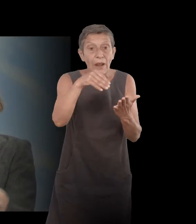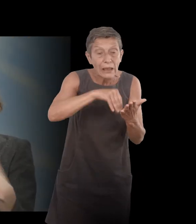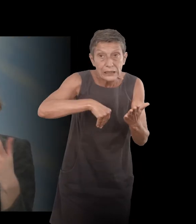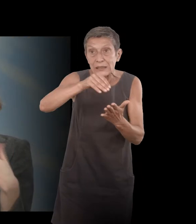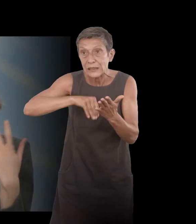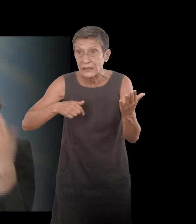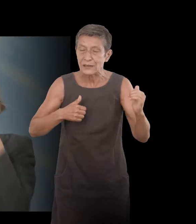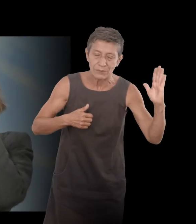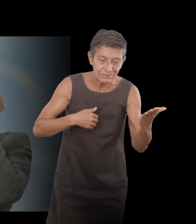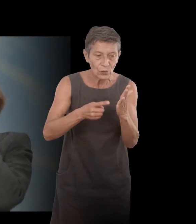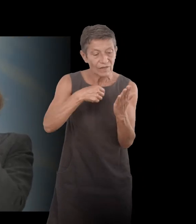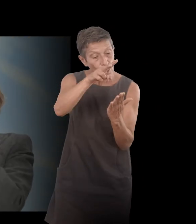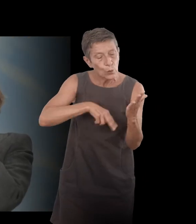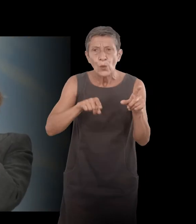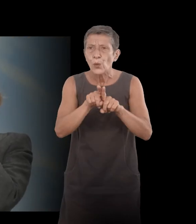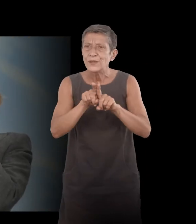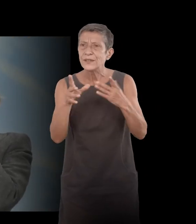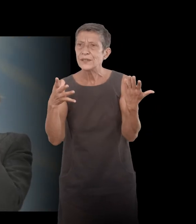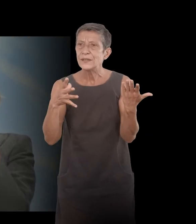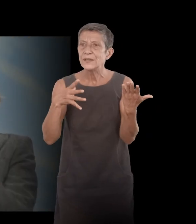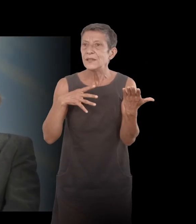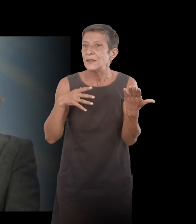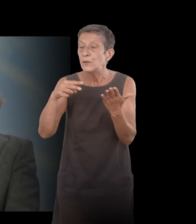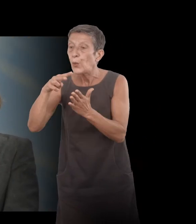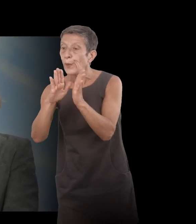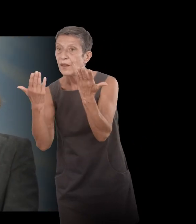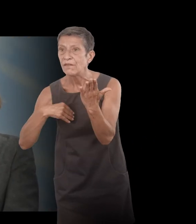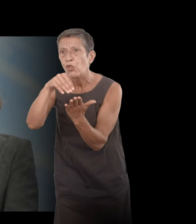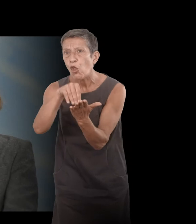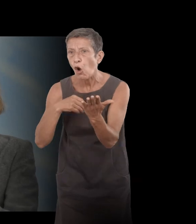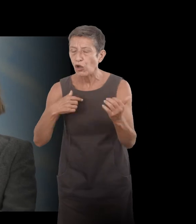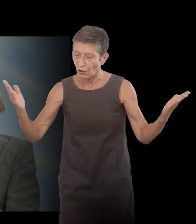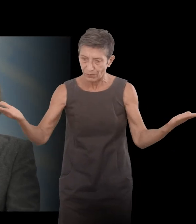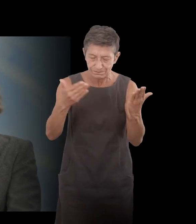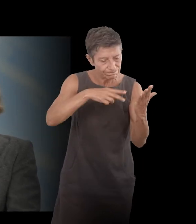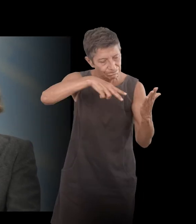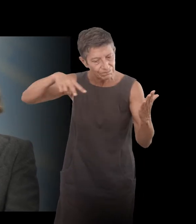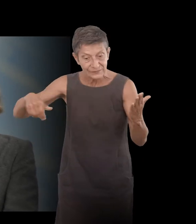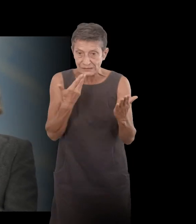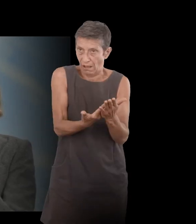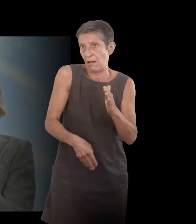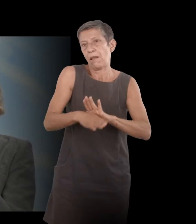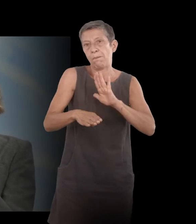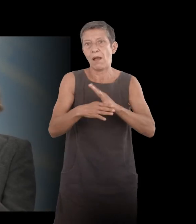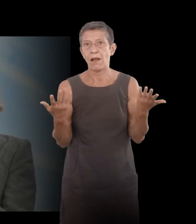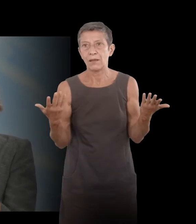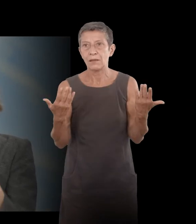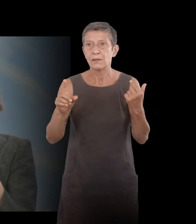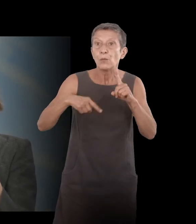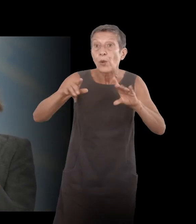notes de lecture, des choses comme ça, et c'était ça ma matière première, plus les images, etc. Mais donc